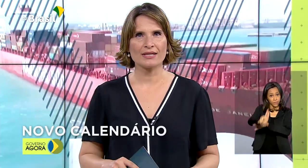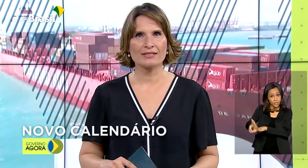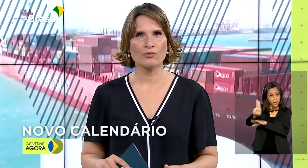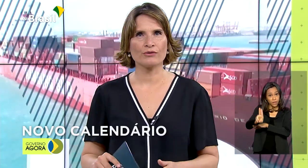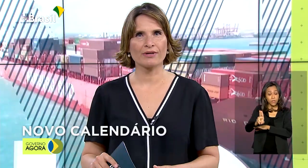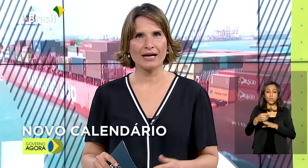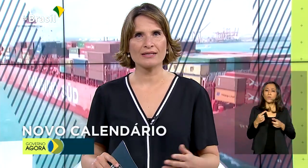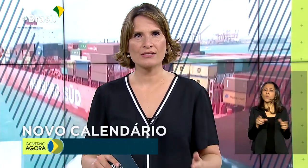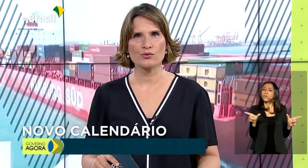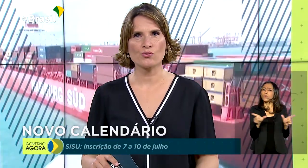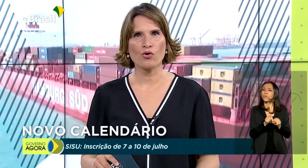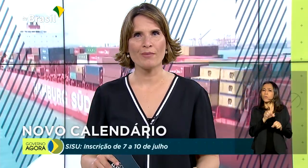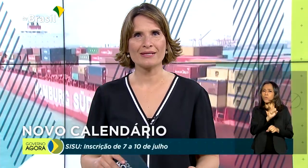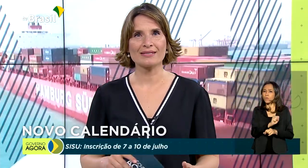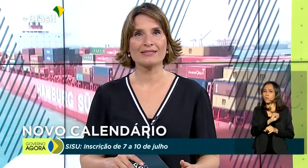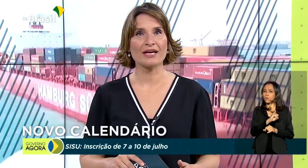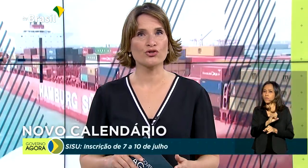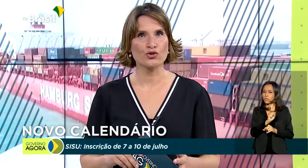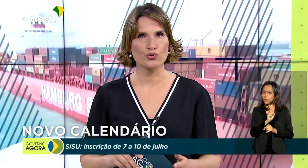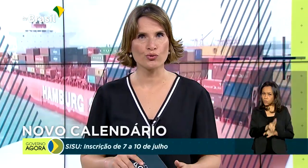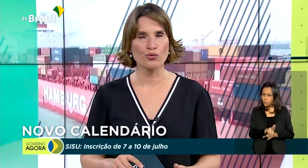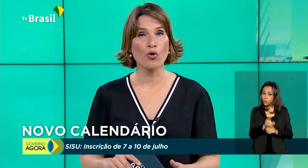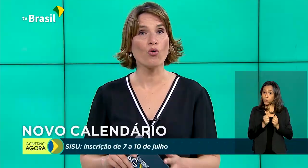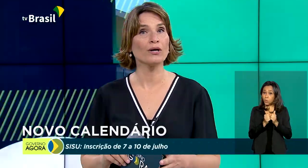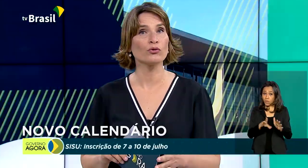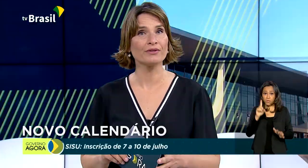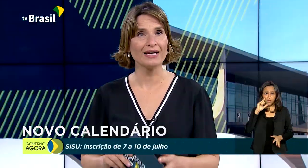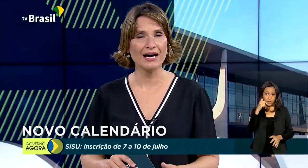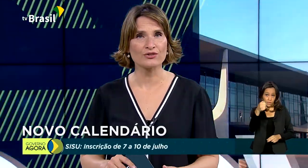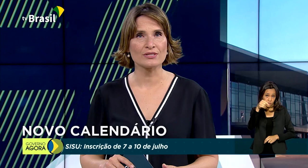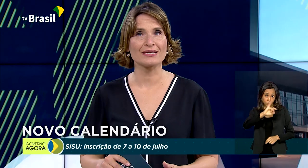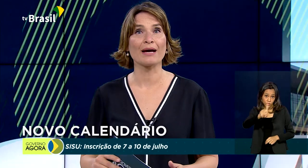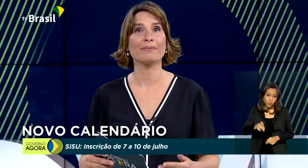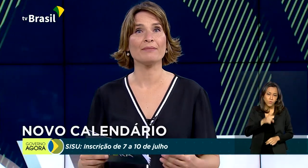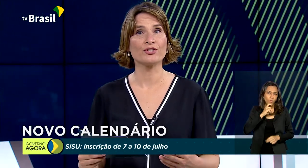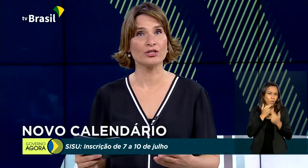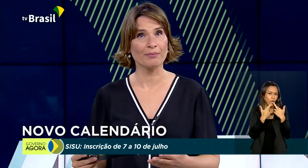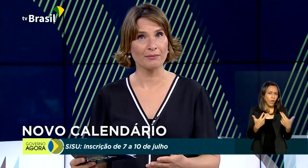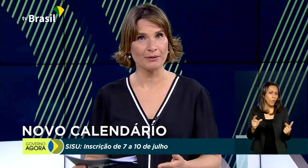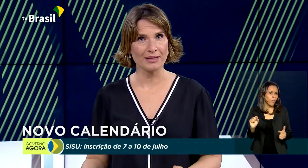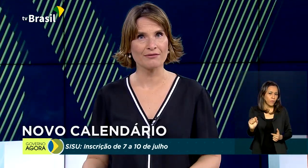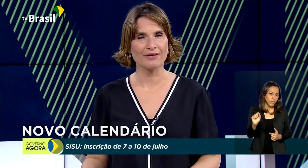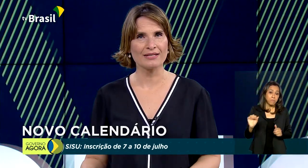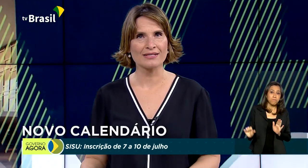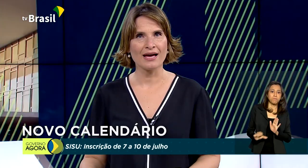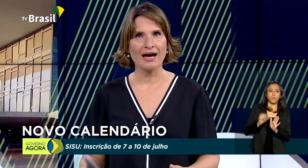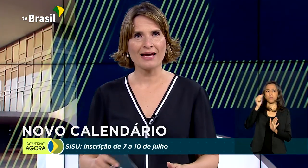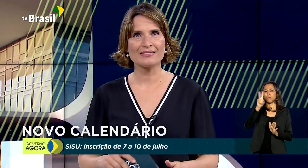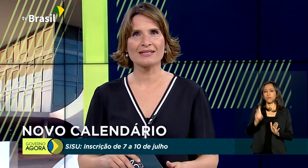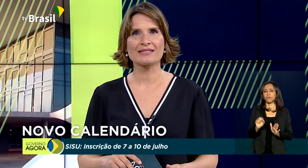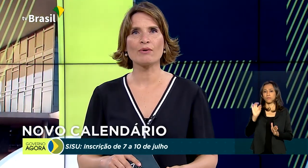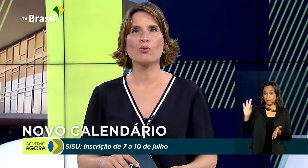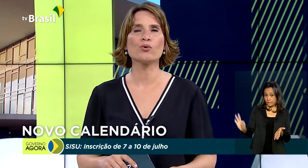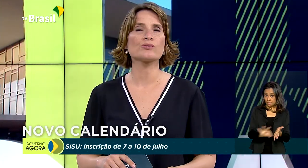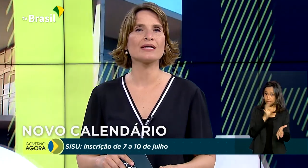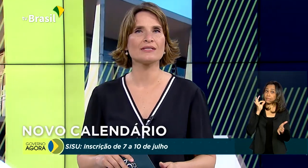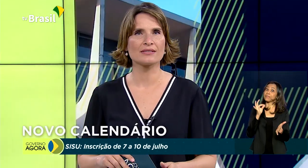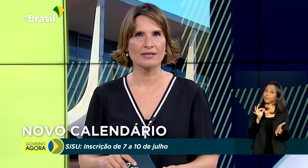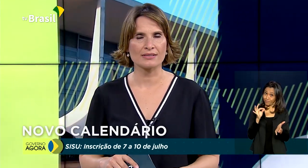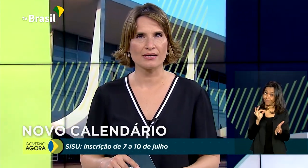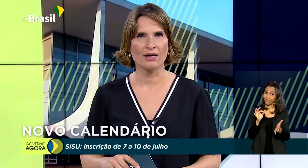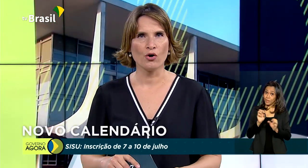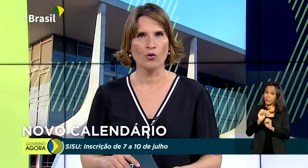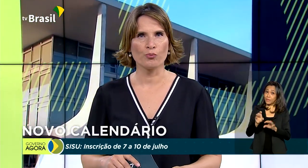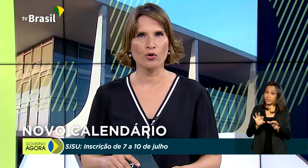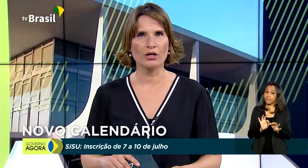sistema de seleção unificada SISU começa em 7 de julho com uma novidade. Será permitida pela primeira vez a inscrição em cursos à